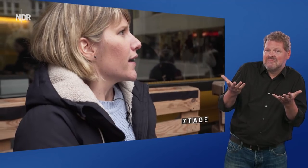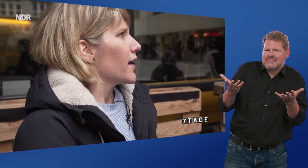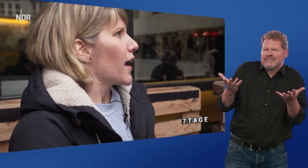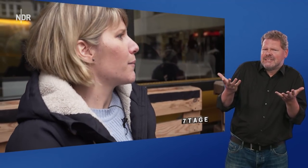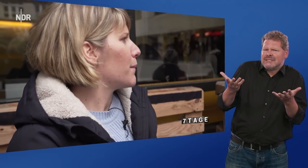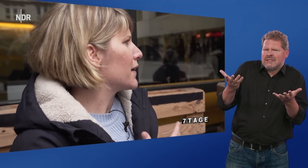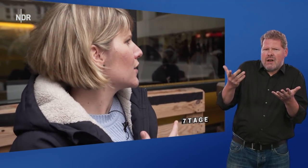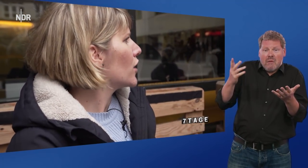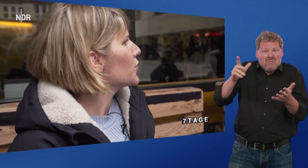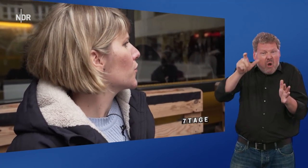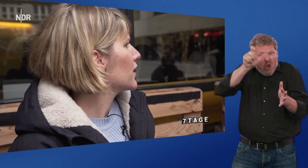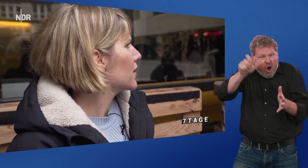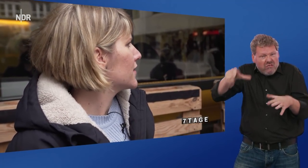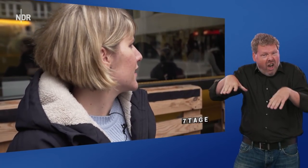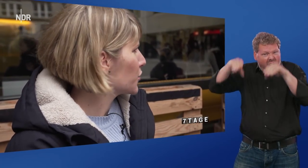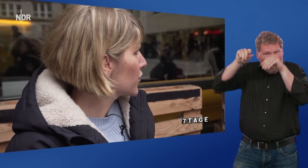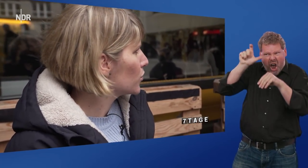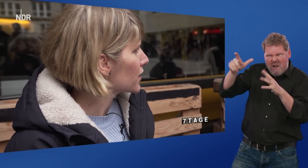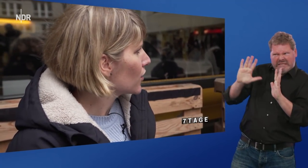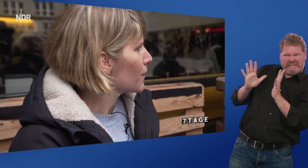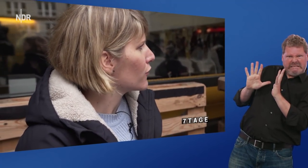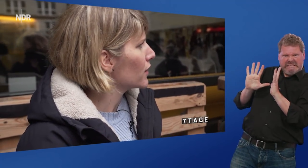Haben manche Leute irgendwie dir nicht so viel zugetraut am Anfang?